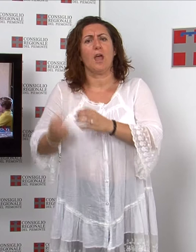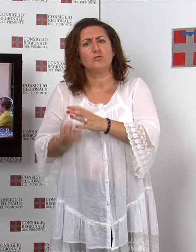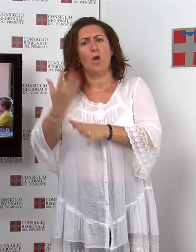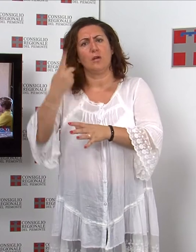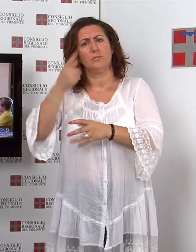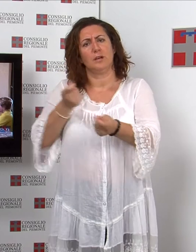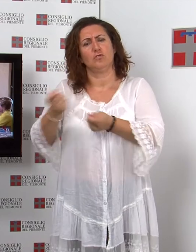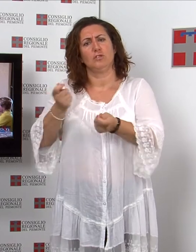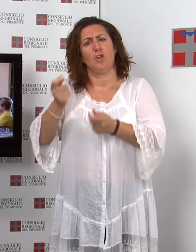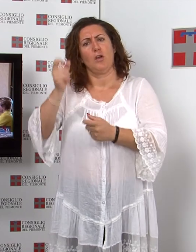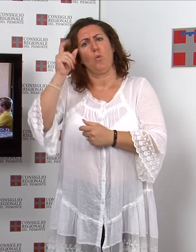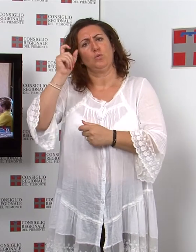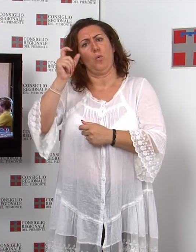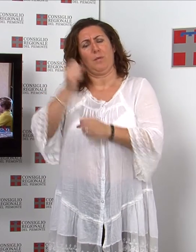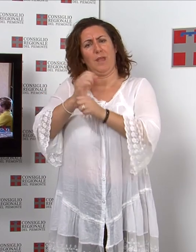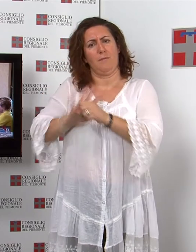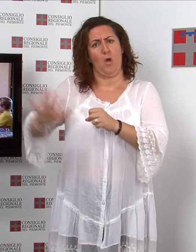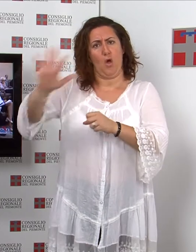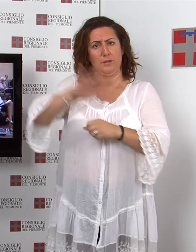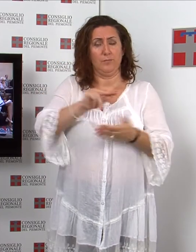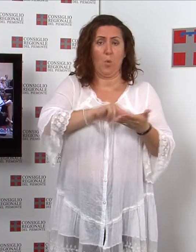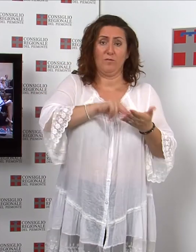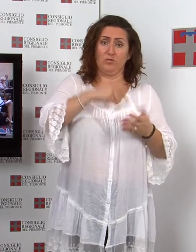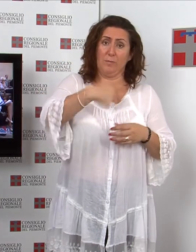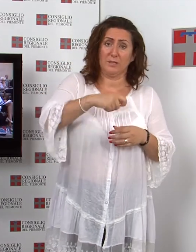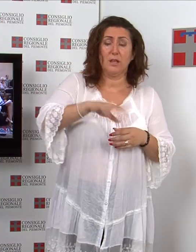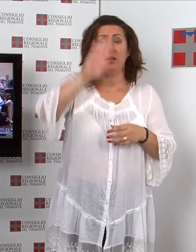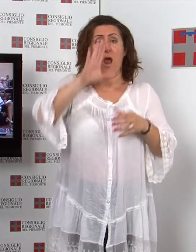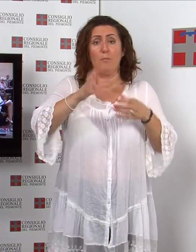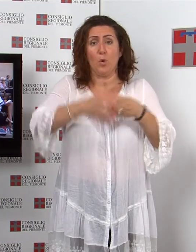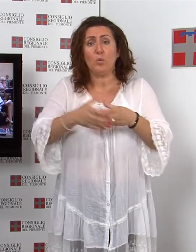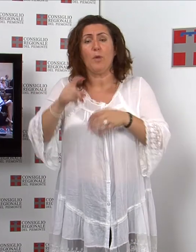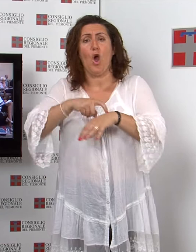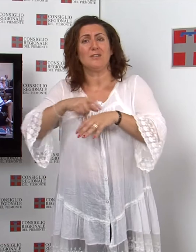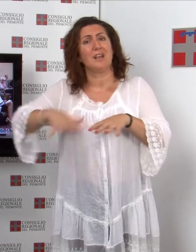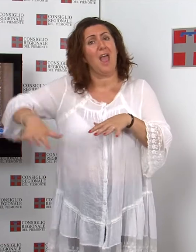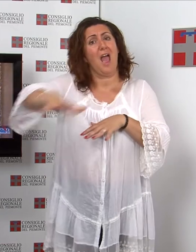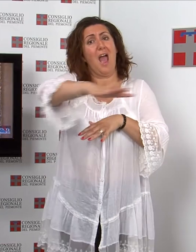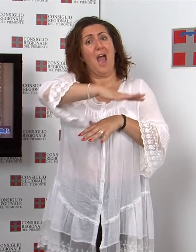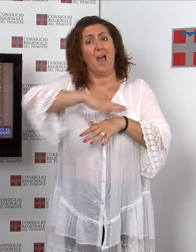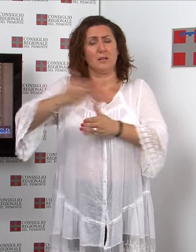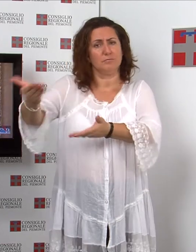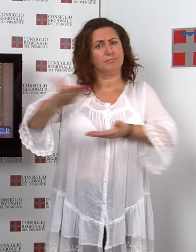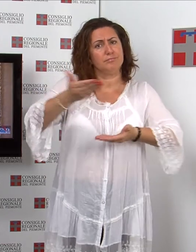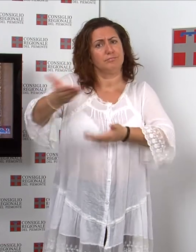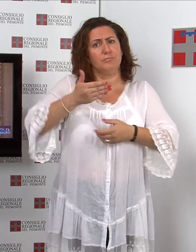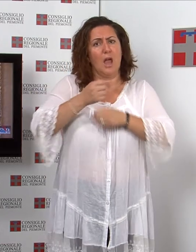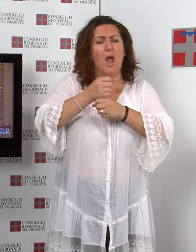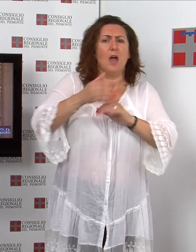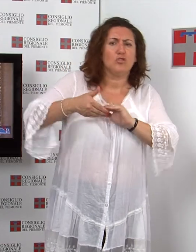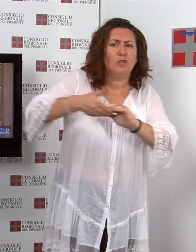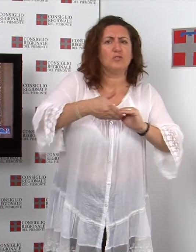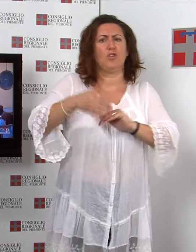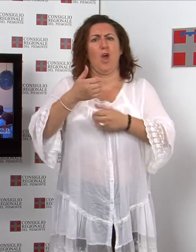Ufficio di presidenza, capigruppo e consiglieri hanno ricevuto a Palazzo Lascaris i rappresentanti di associazioni e comitati sulle